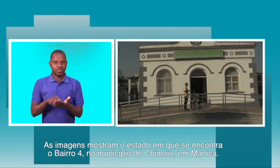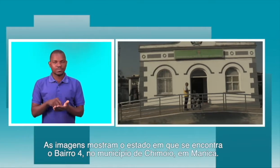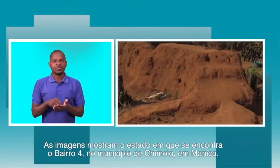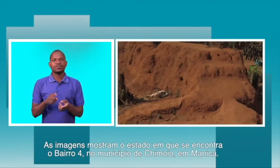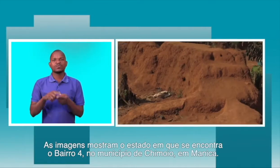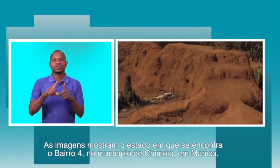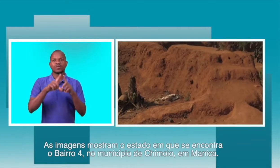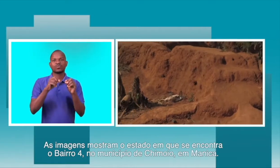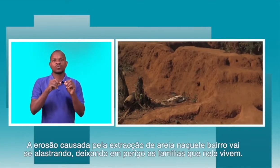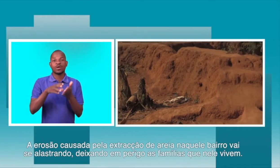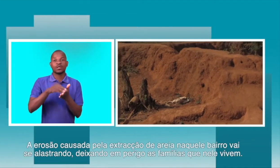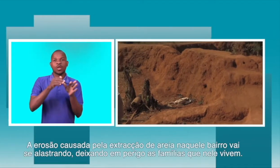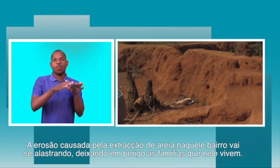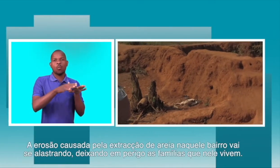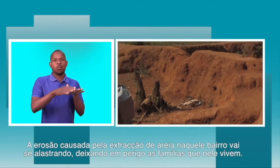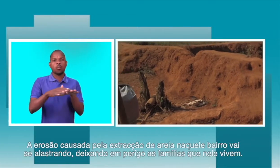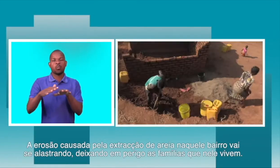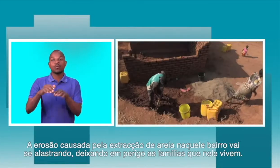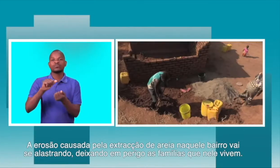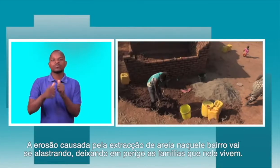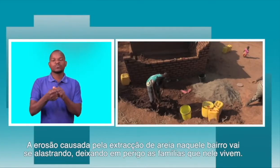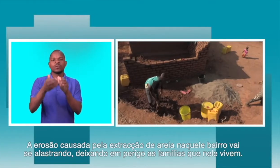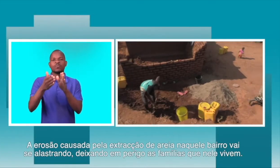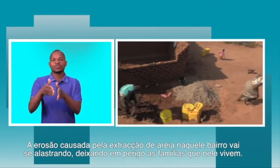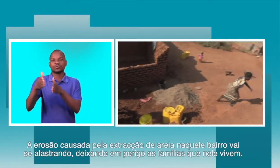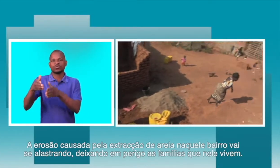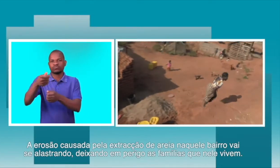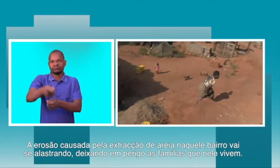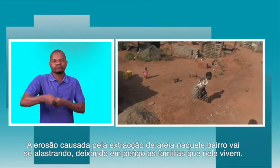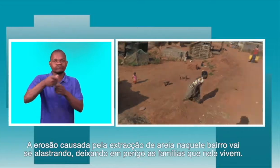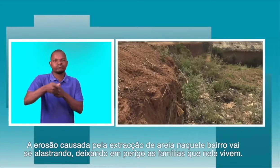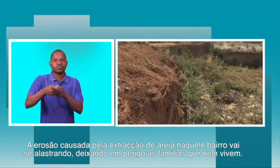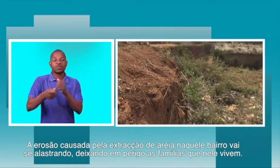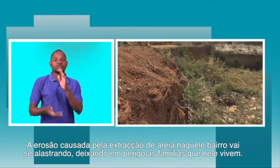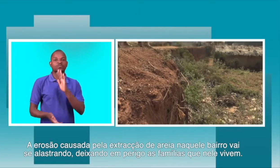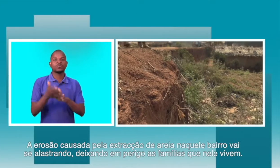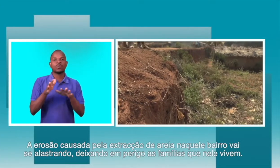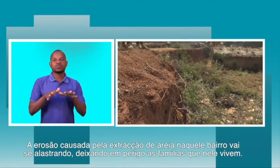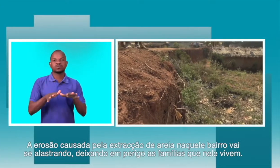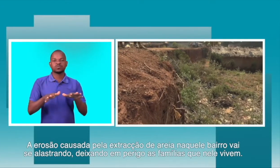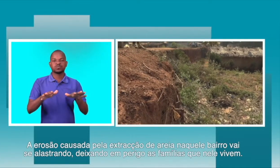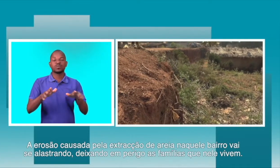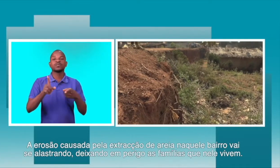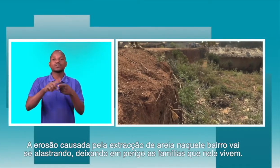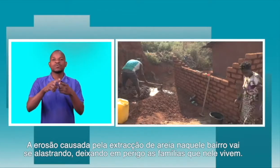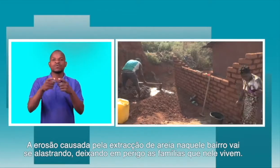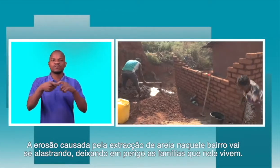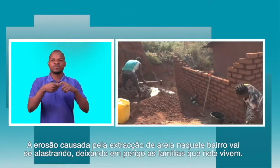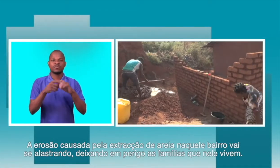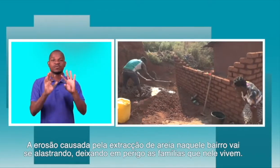em Manica. A erosão, causada pela extração de areia naquele bairro, vai se alastrando, deixando em perigo as